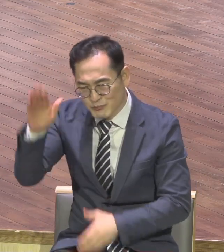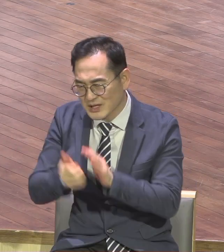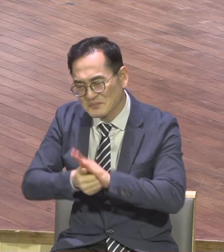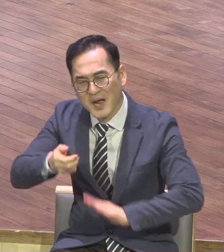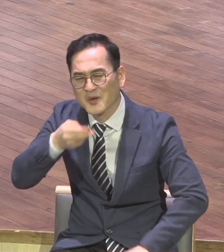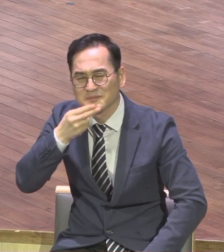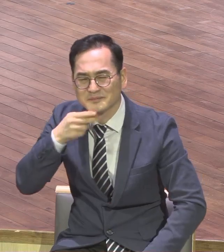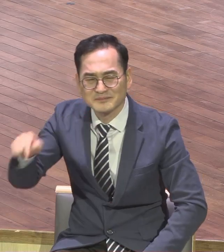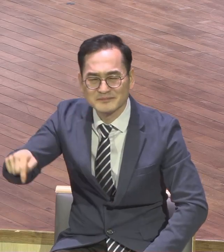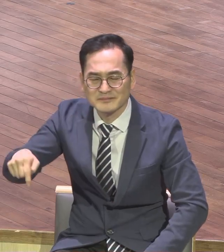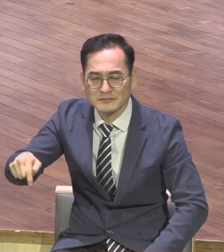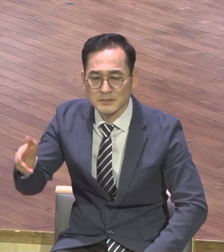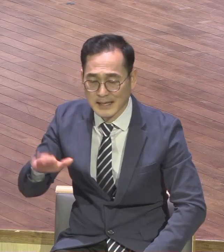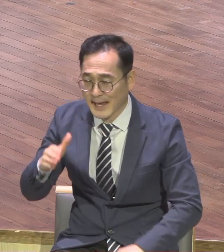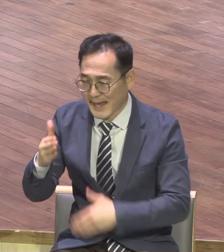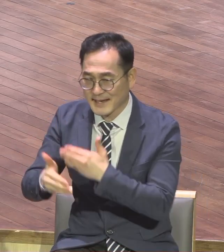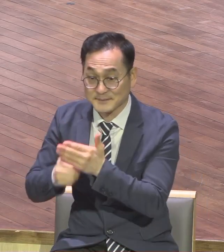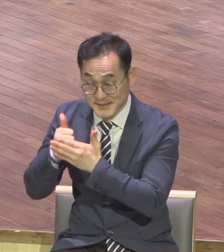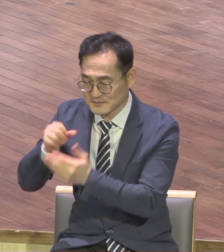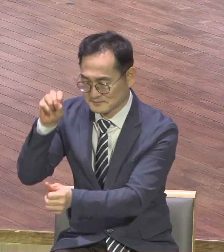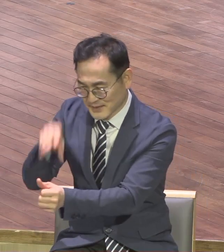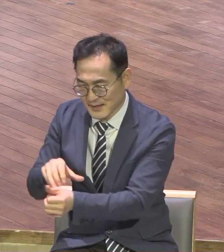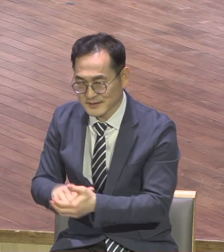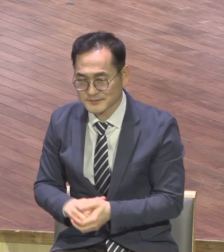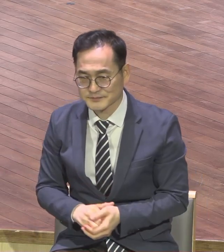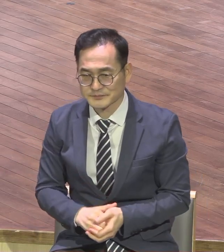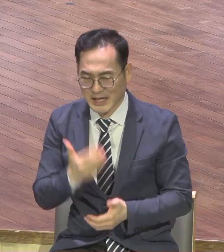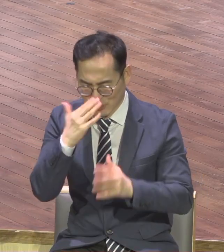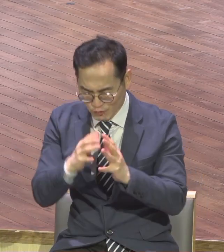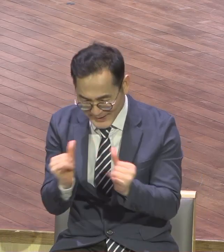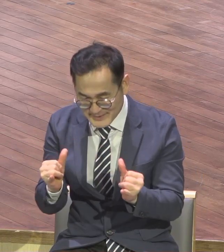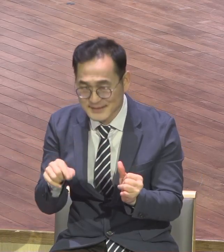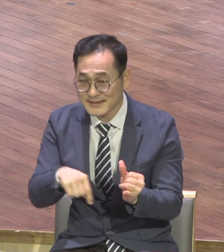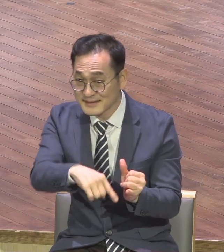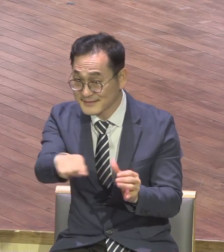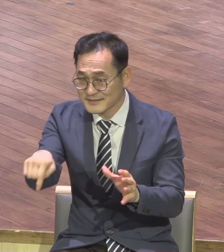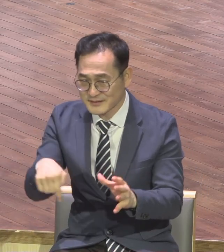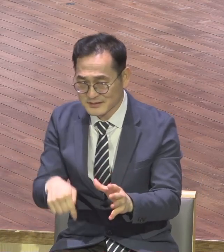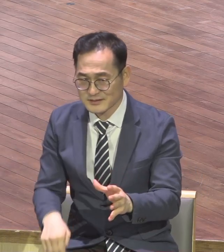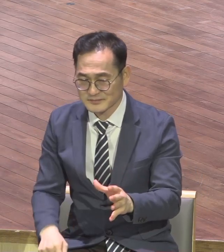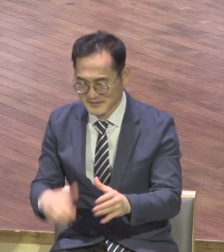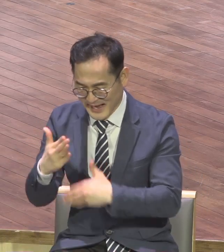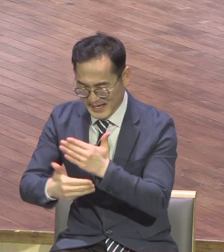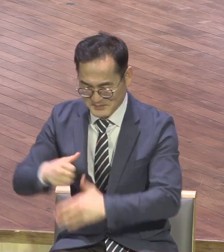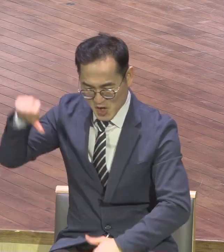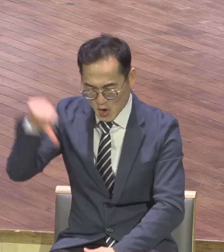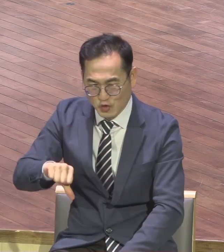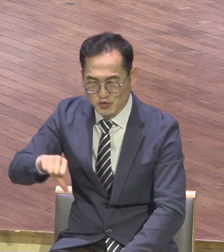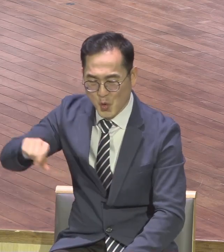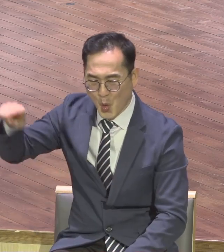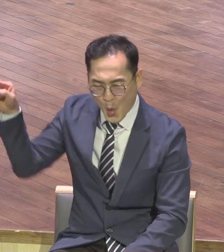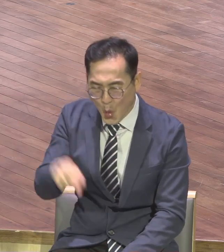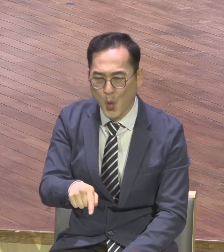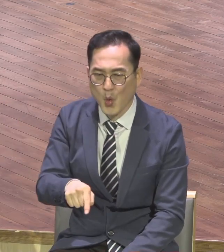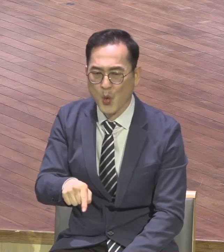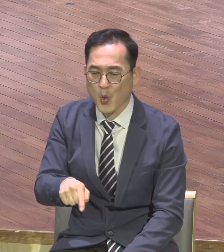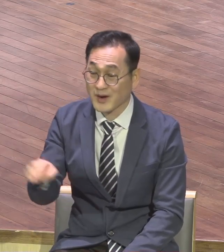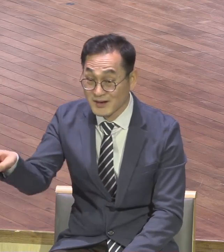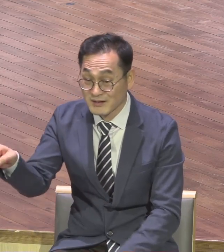에레미야는 폐역한 유다 백성들을 향해서 하나님의 징계가 어떻게 임할지를 이미 알고 있었고 그